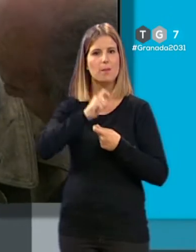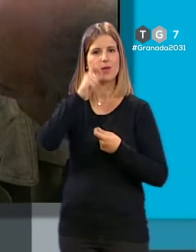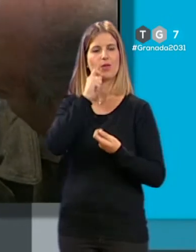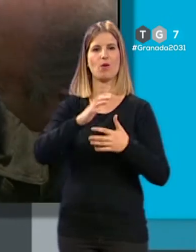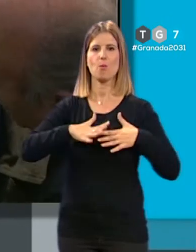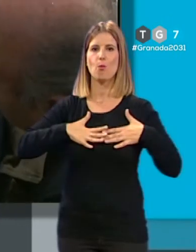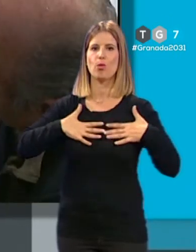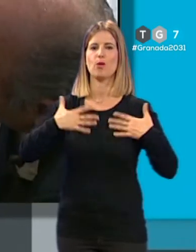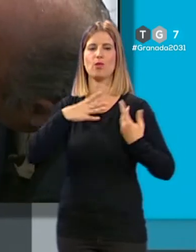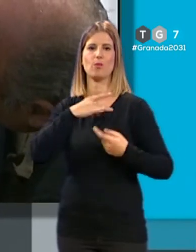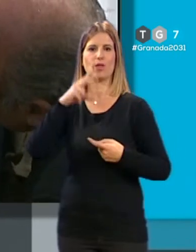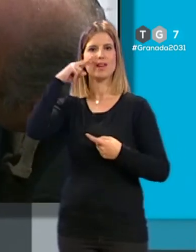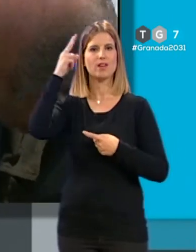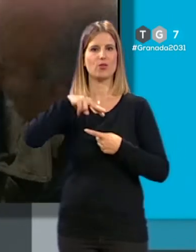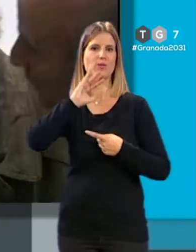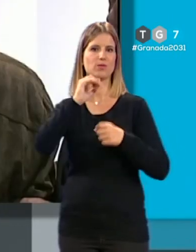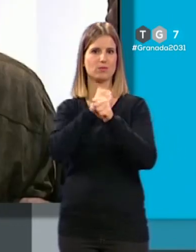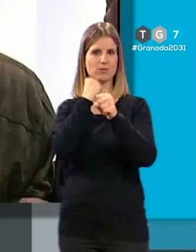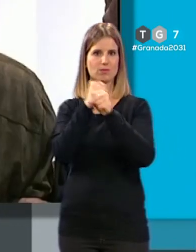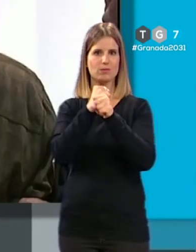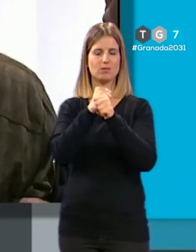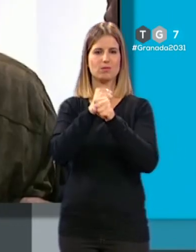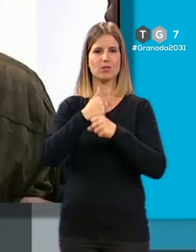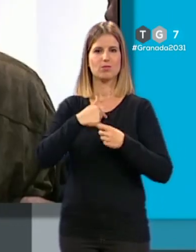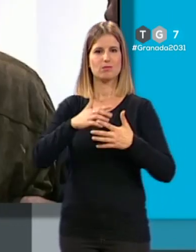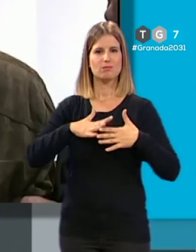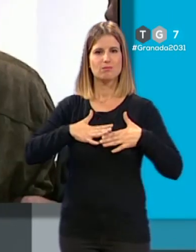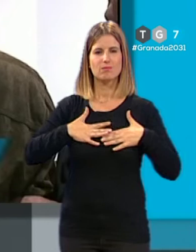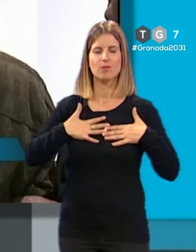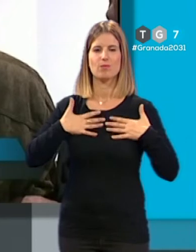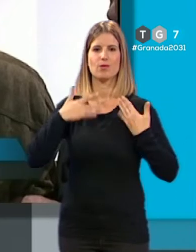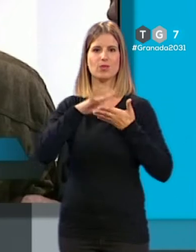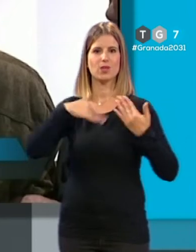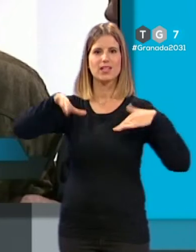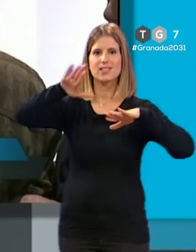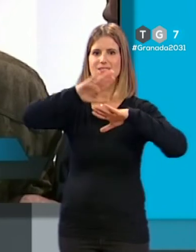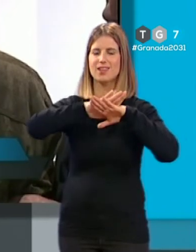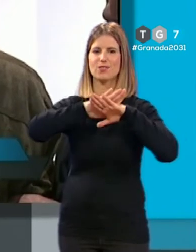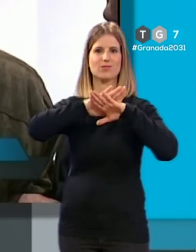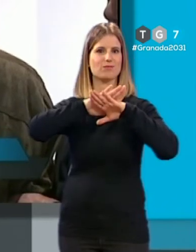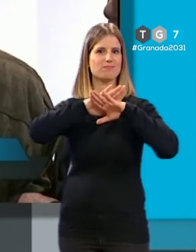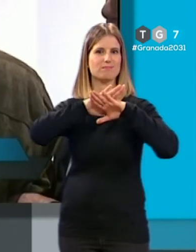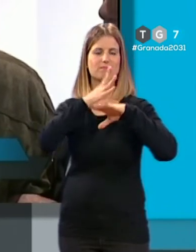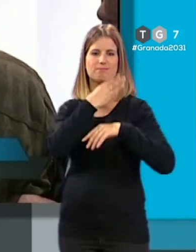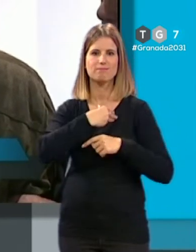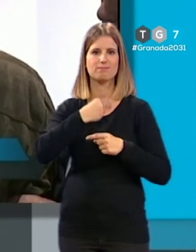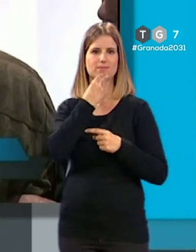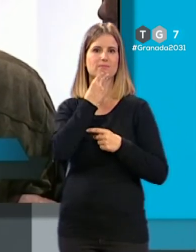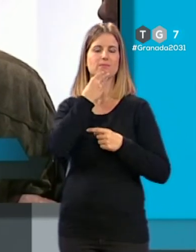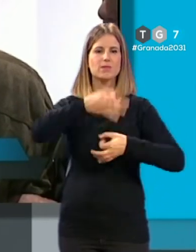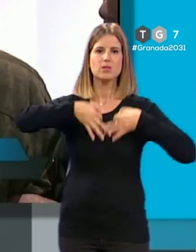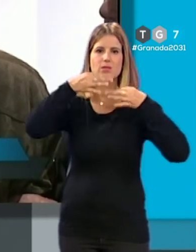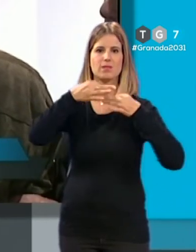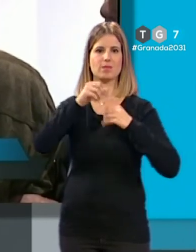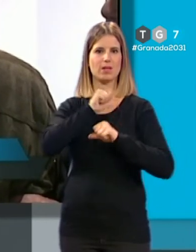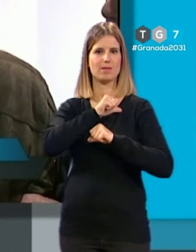este reconocimiento por su trabajo. Me he emocionado esta noche como nunca pero siempre he tenido la